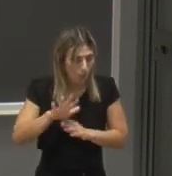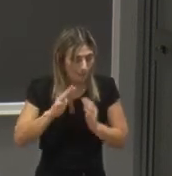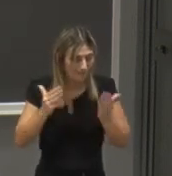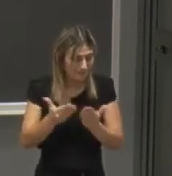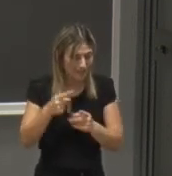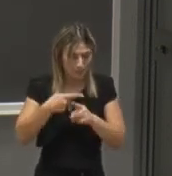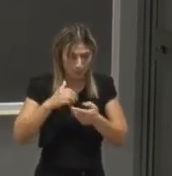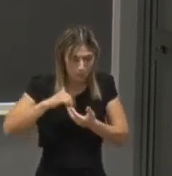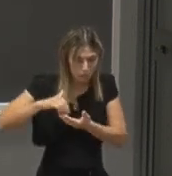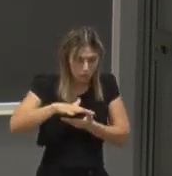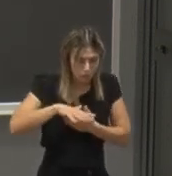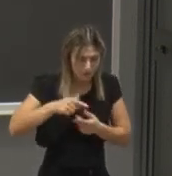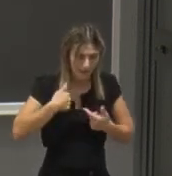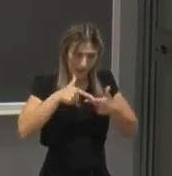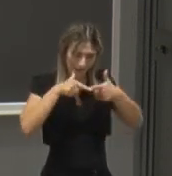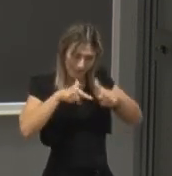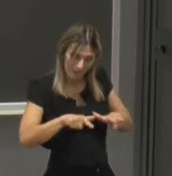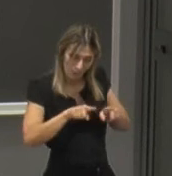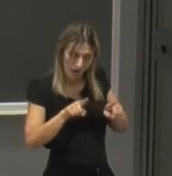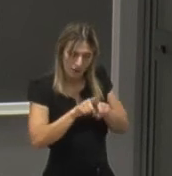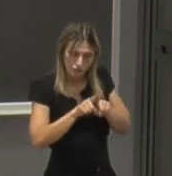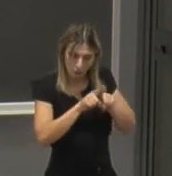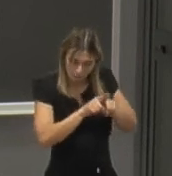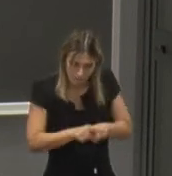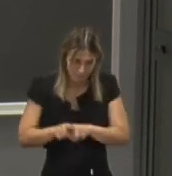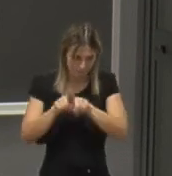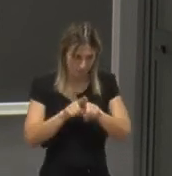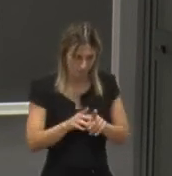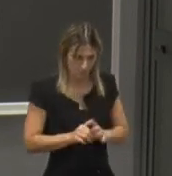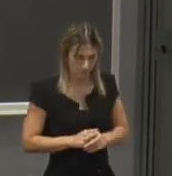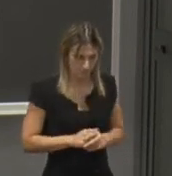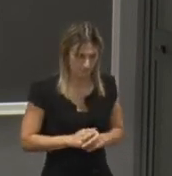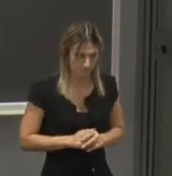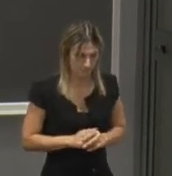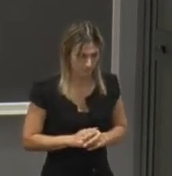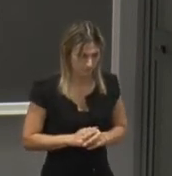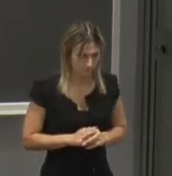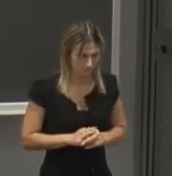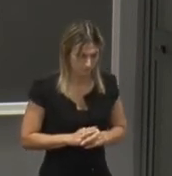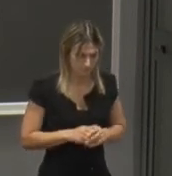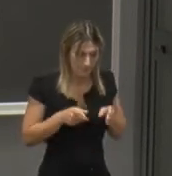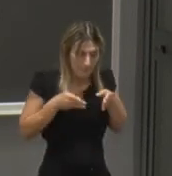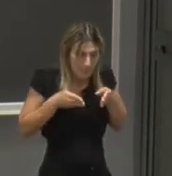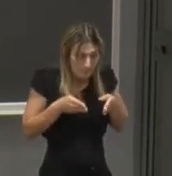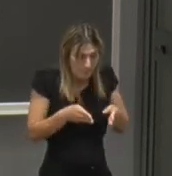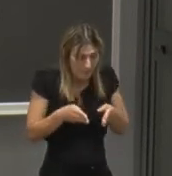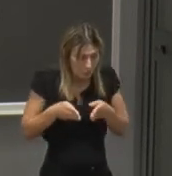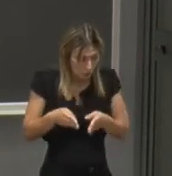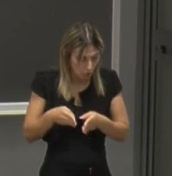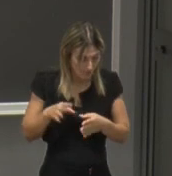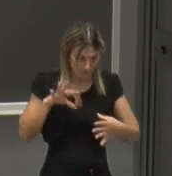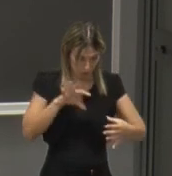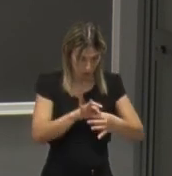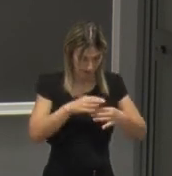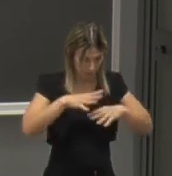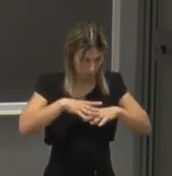società con un linguaggio che sia universalmente riconosciuto i percorsi legati